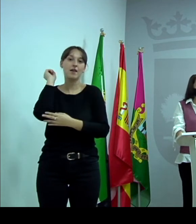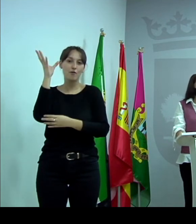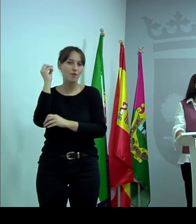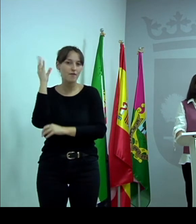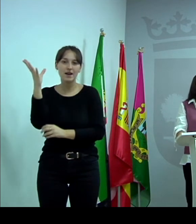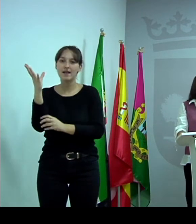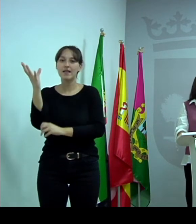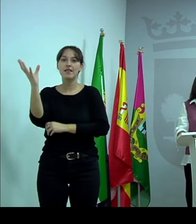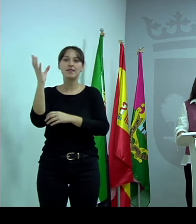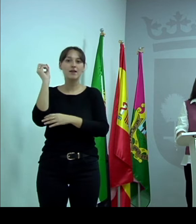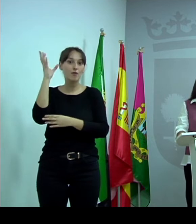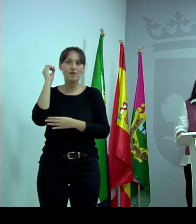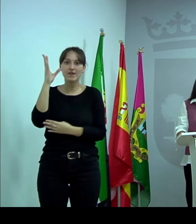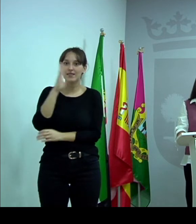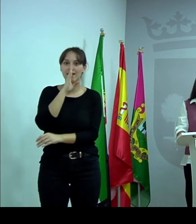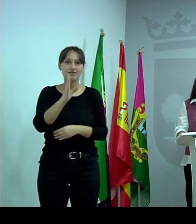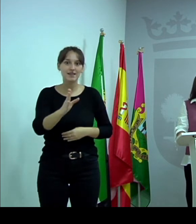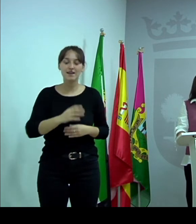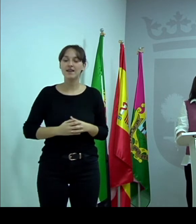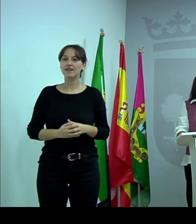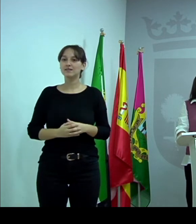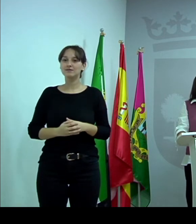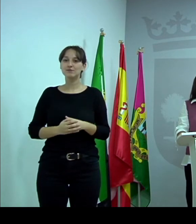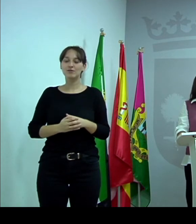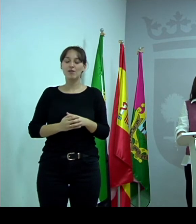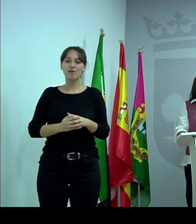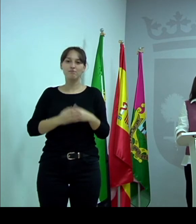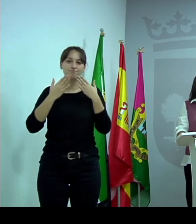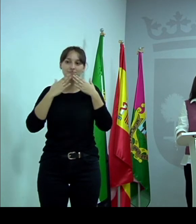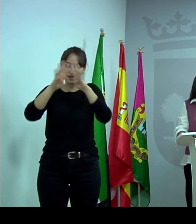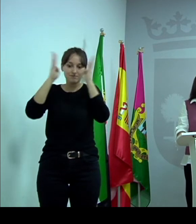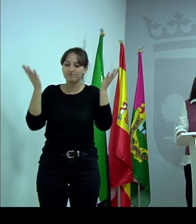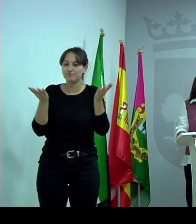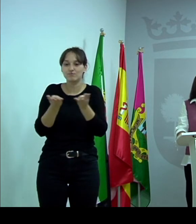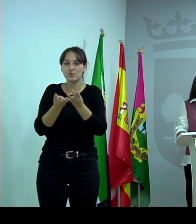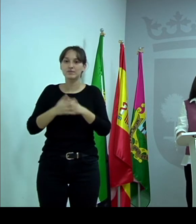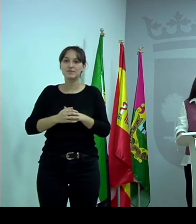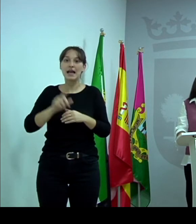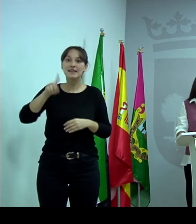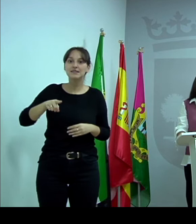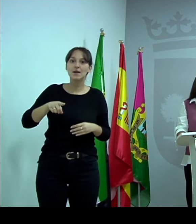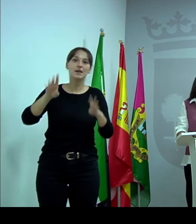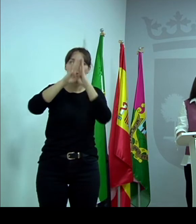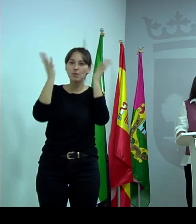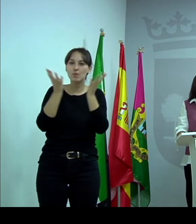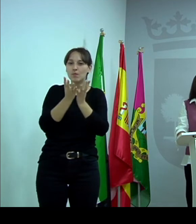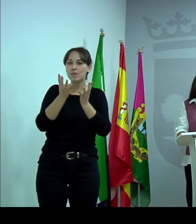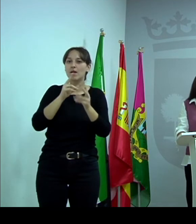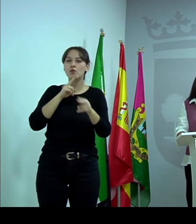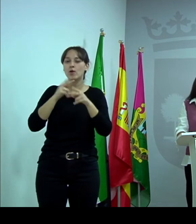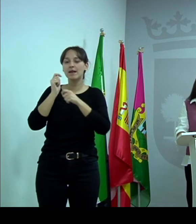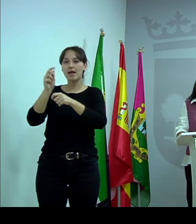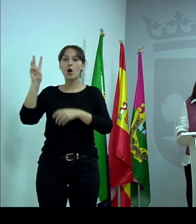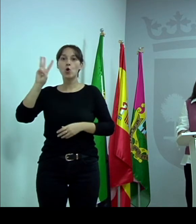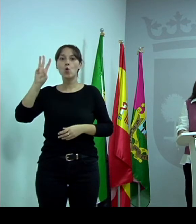Ya sabéis que se podría todo conseguir a través de este Moodle. Habría ciclo webinars y, además, también estaría la